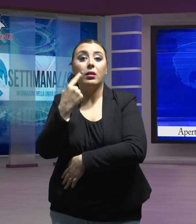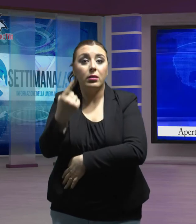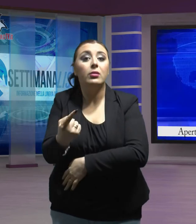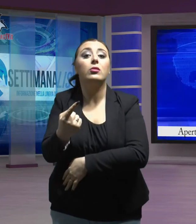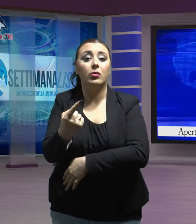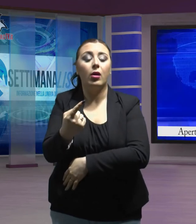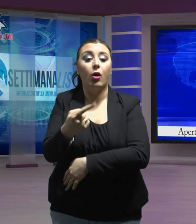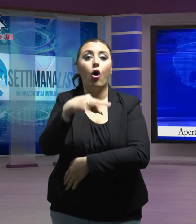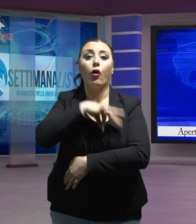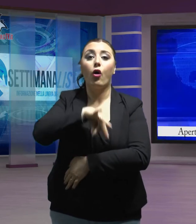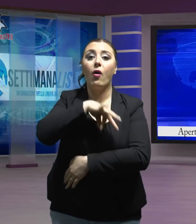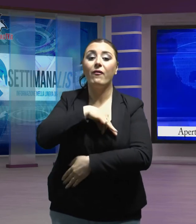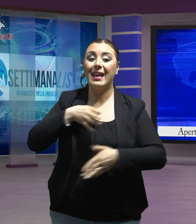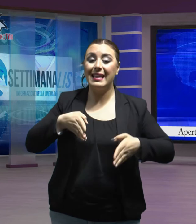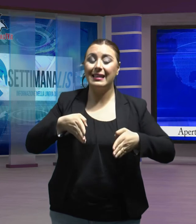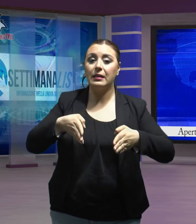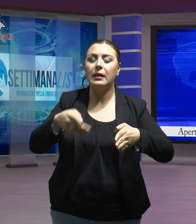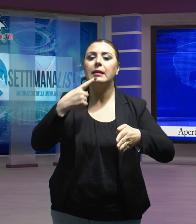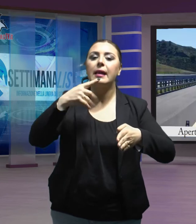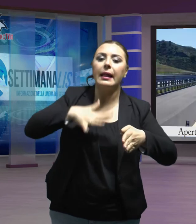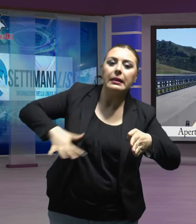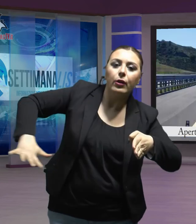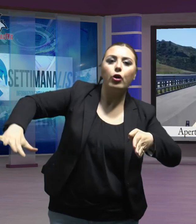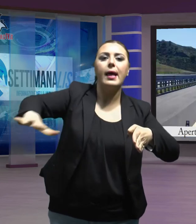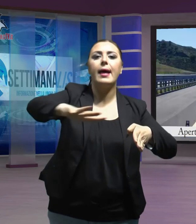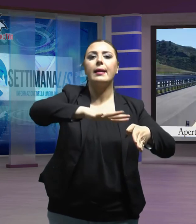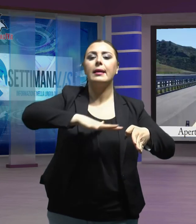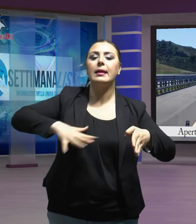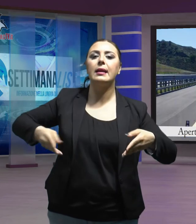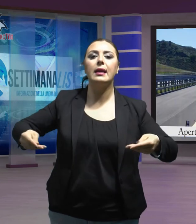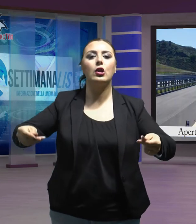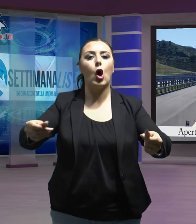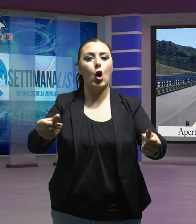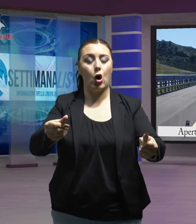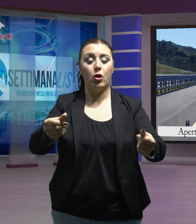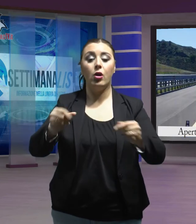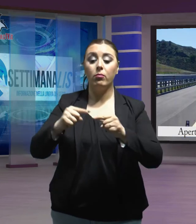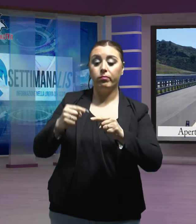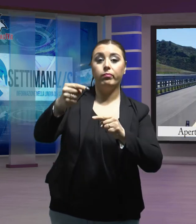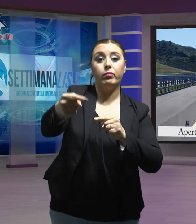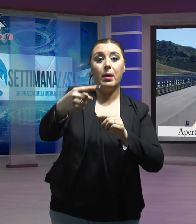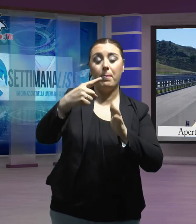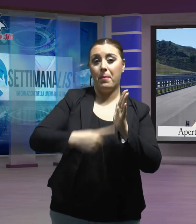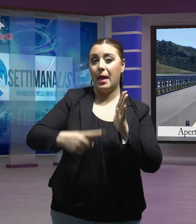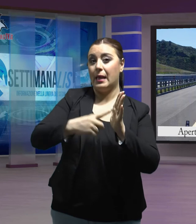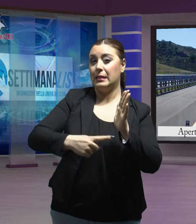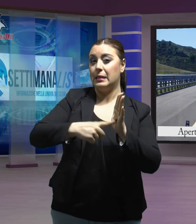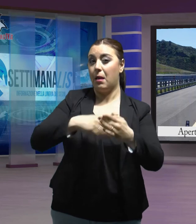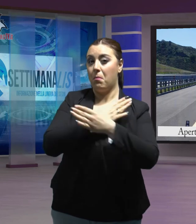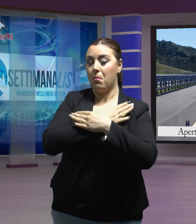i benefici per l'intero territorio. Nel prossimo mese di maggio è previsto il